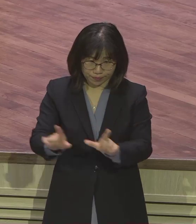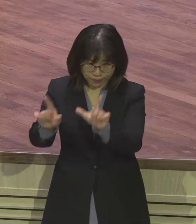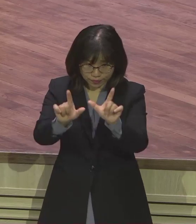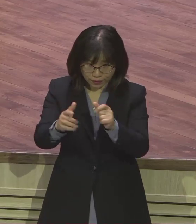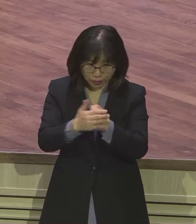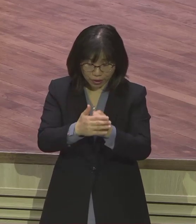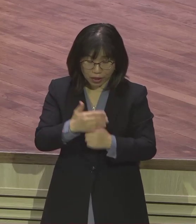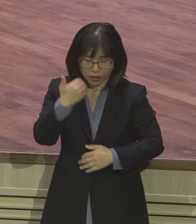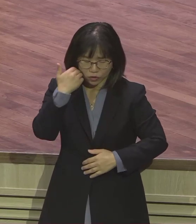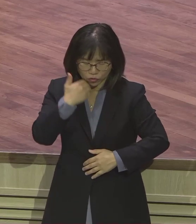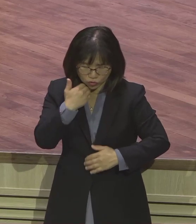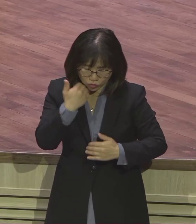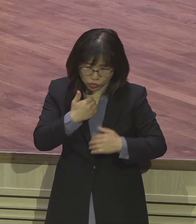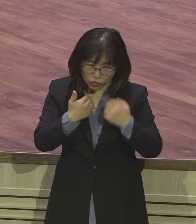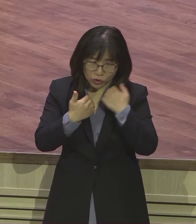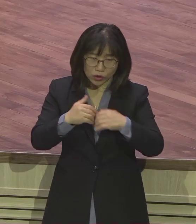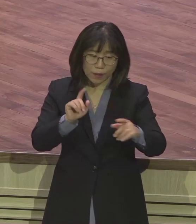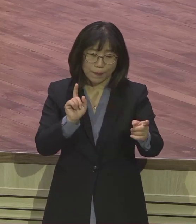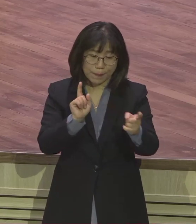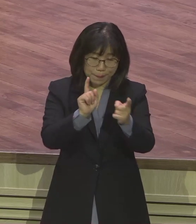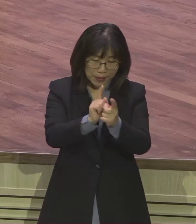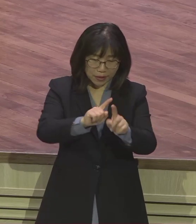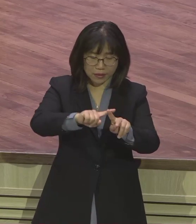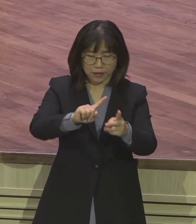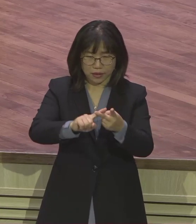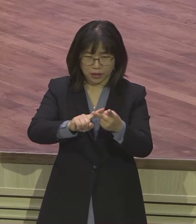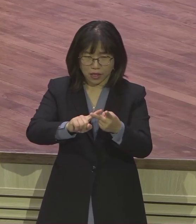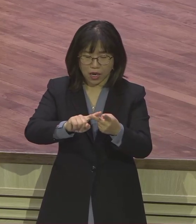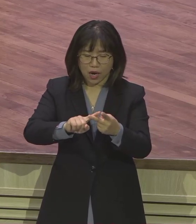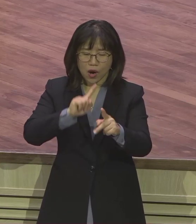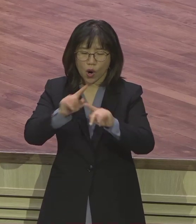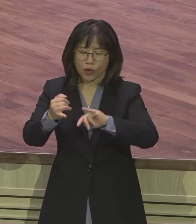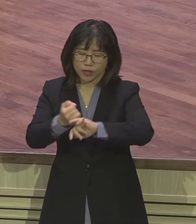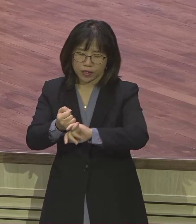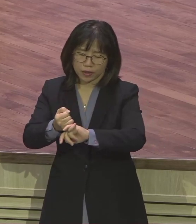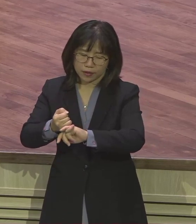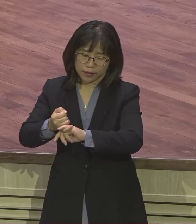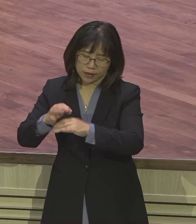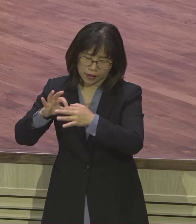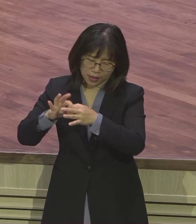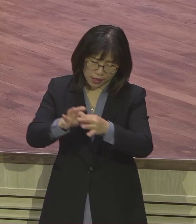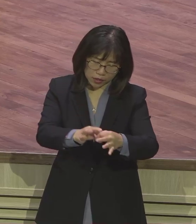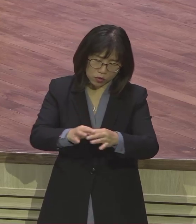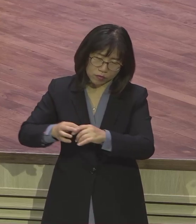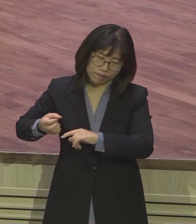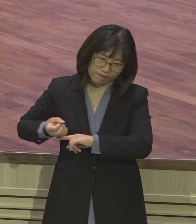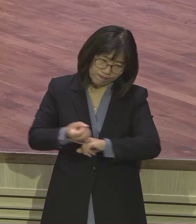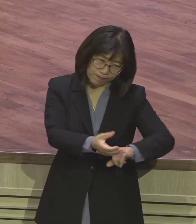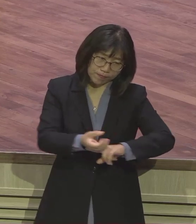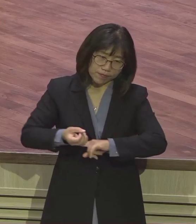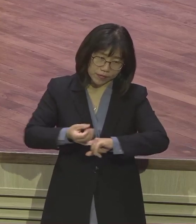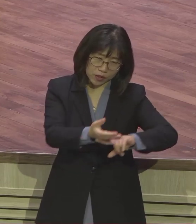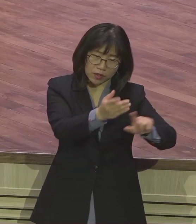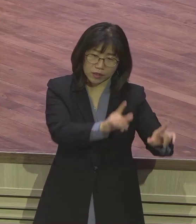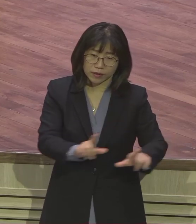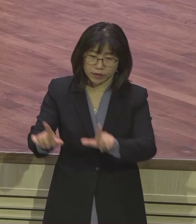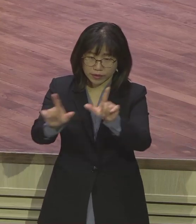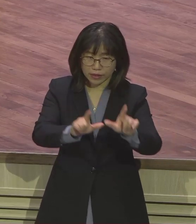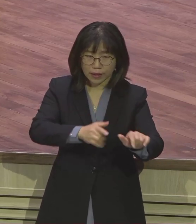뭘 하든지 간에 자연스럽게 언약이 전달되고 언약이 성취되는 삶을 살지기 바랍니다. 그게 아름다운 삶이에요.